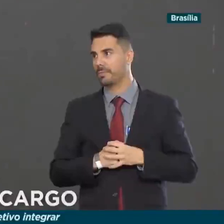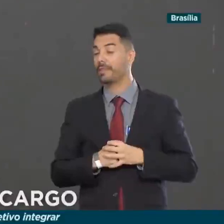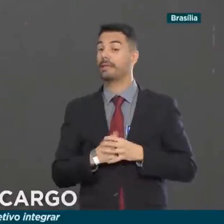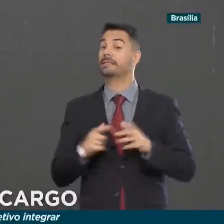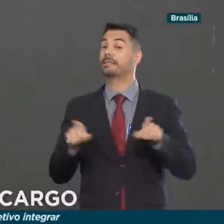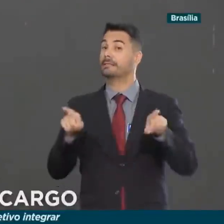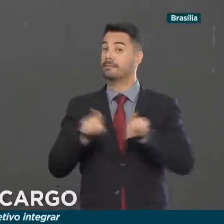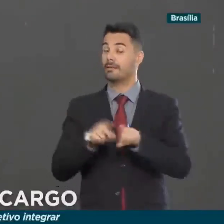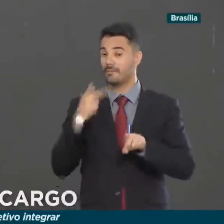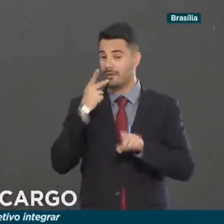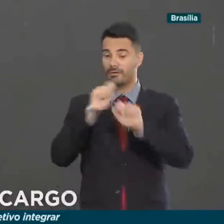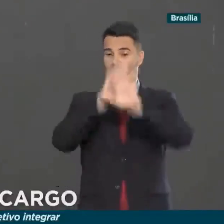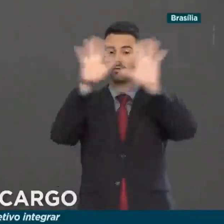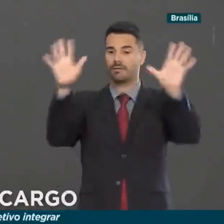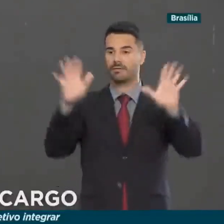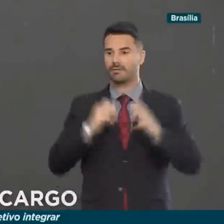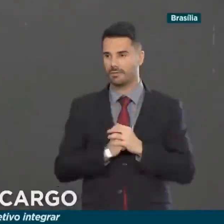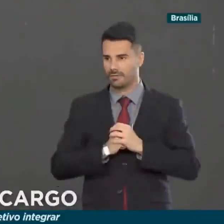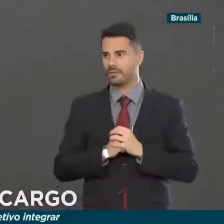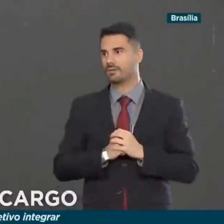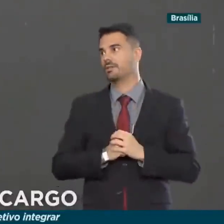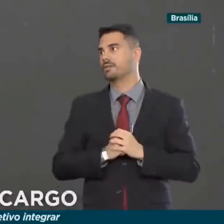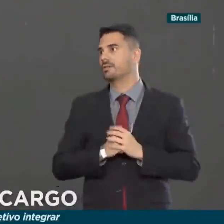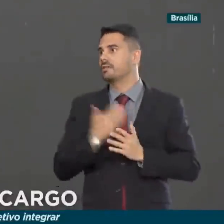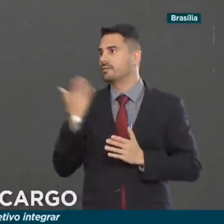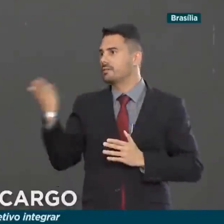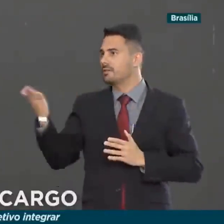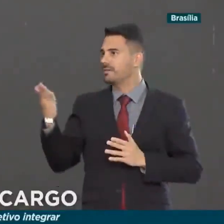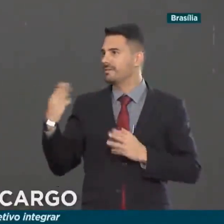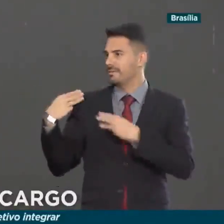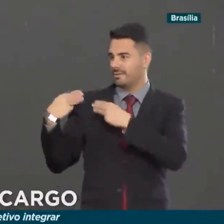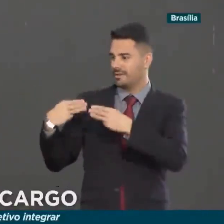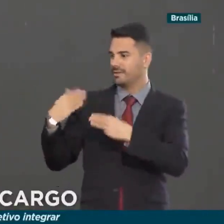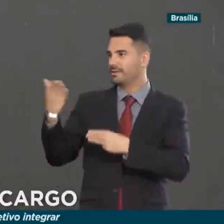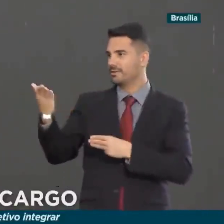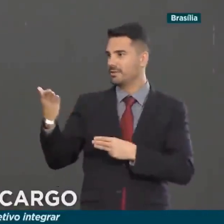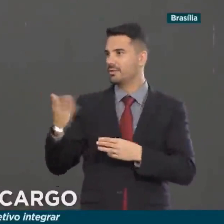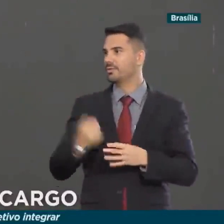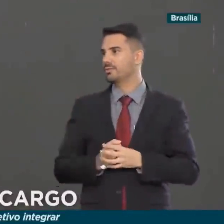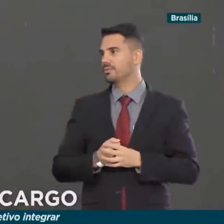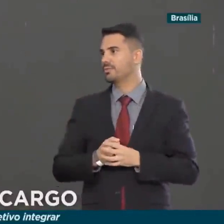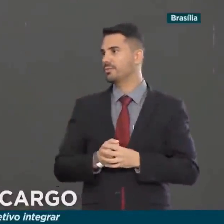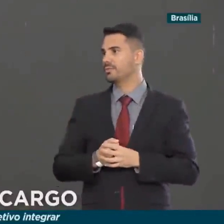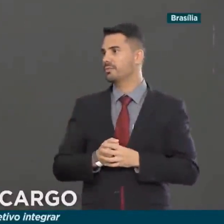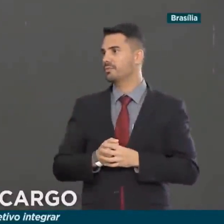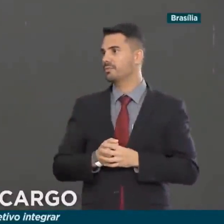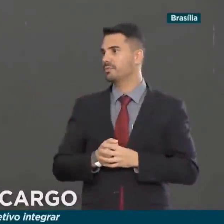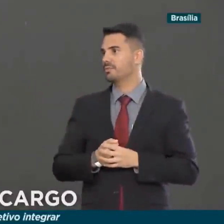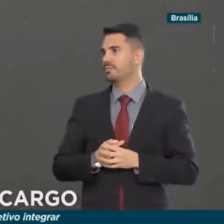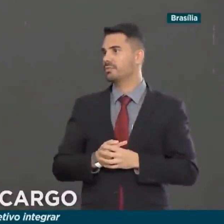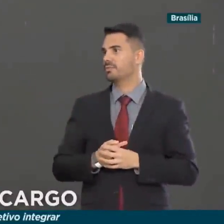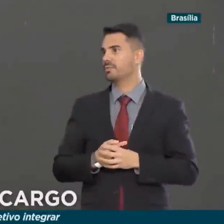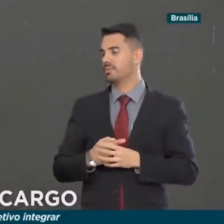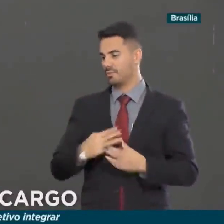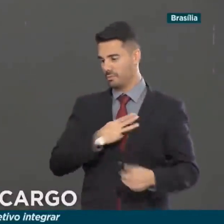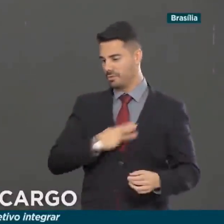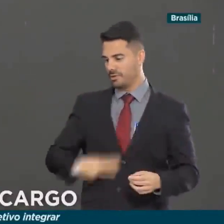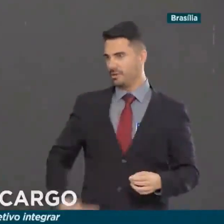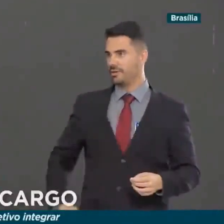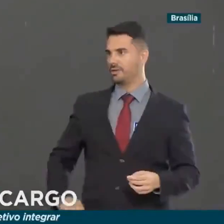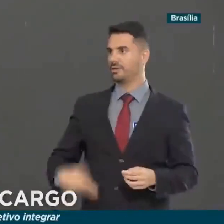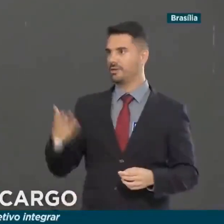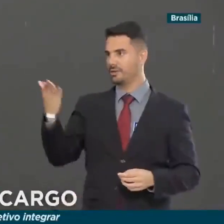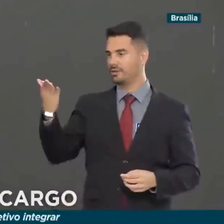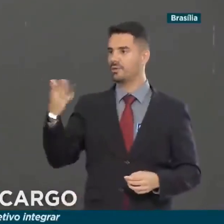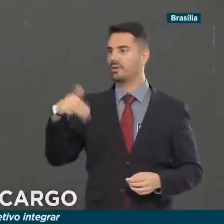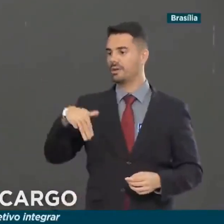Eu queria dizer aqui que nós buscaremos ali com o ministro Fávaro, com o ministro do